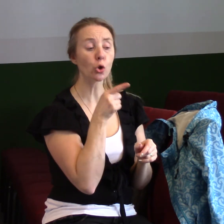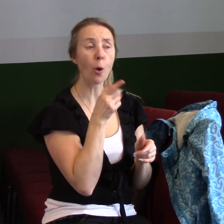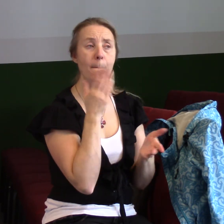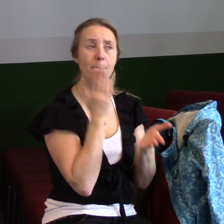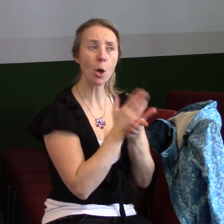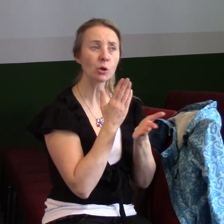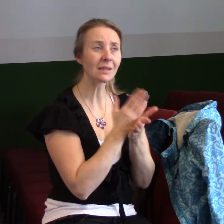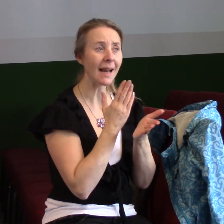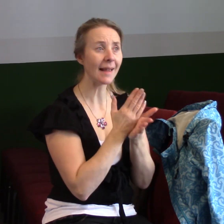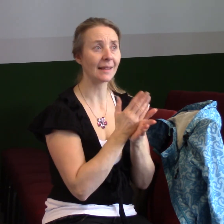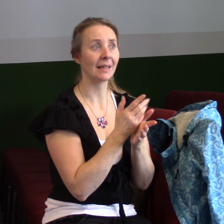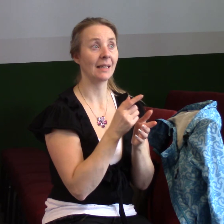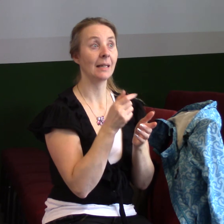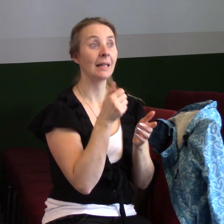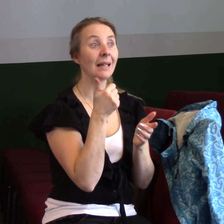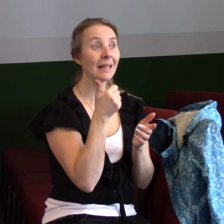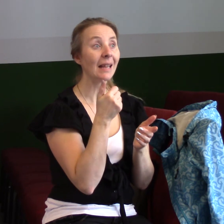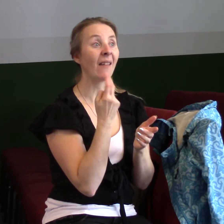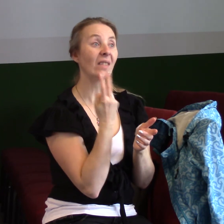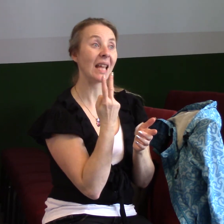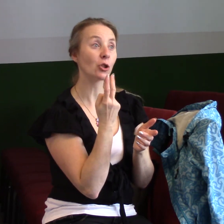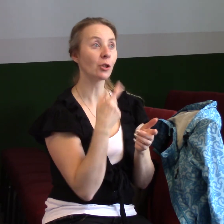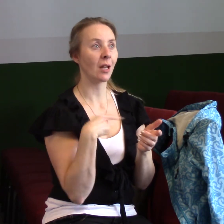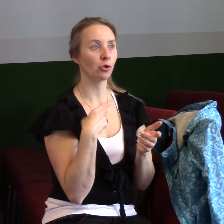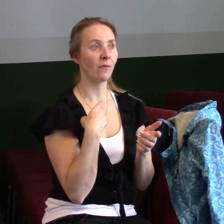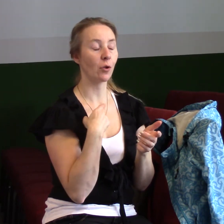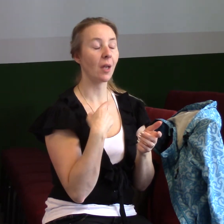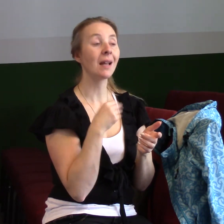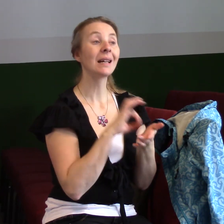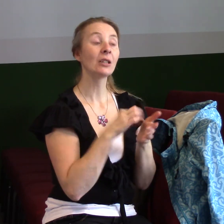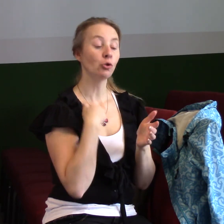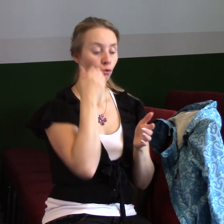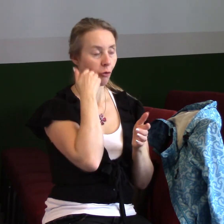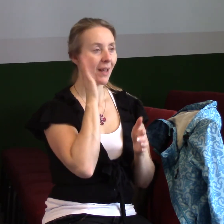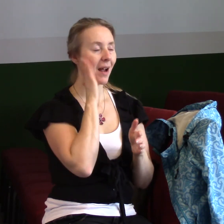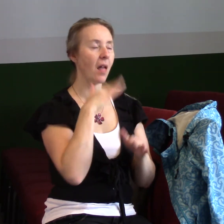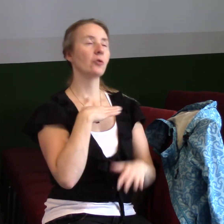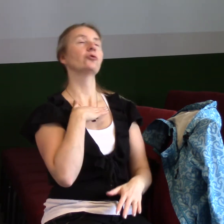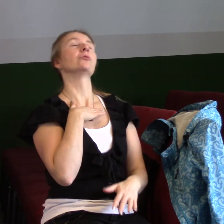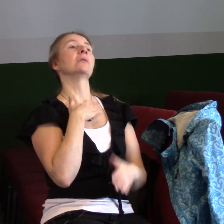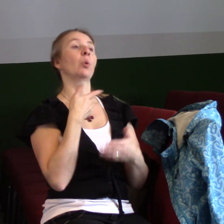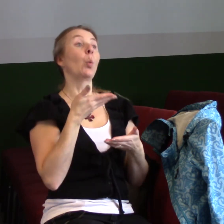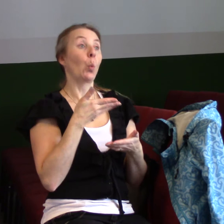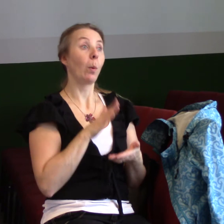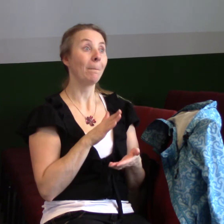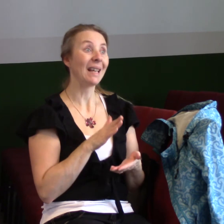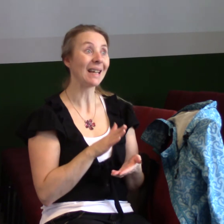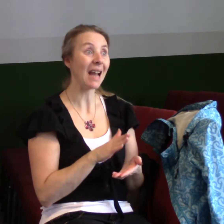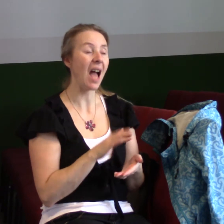ležíte na smrtelné posteli, pán Bůh pořád přemýšli, co by ještě dobrého pro tebe udělal, co by ještě změnil, možná nějaké vítězství v